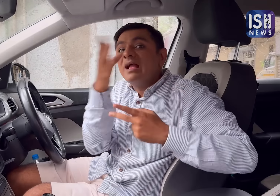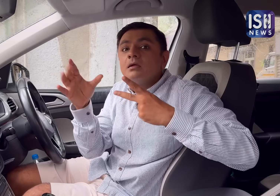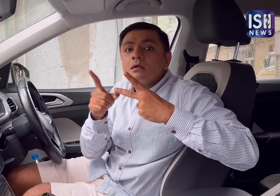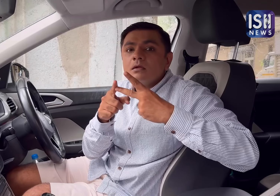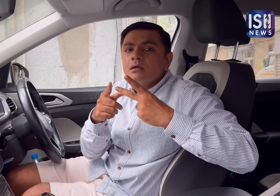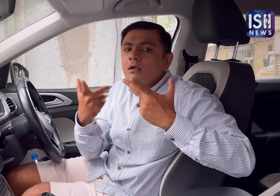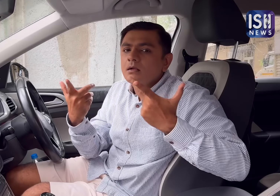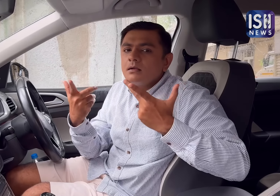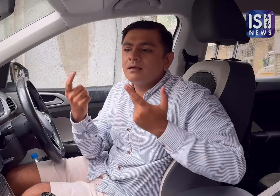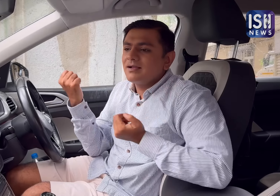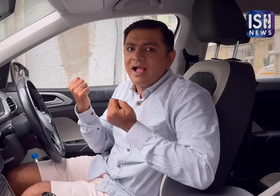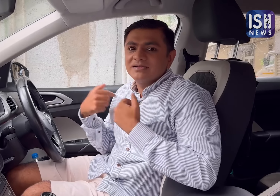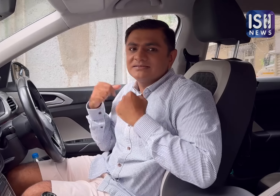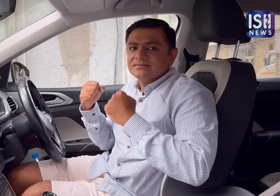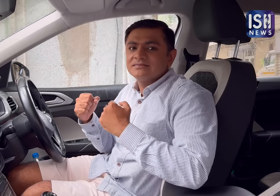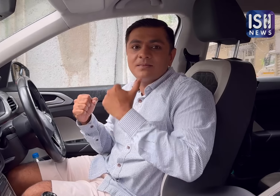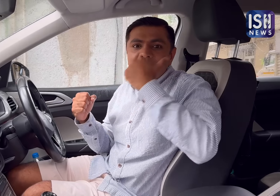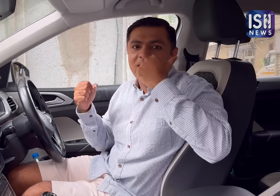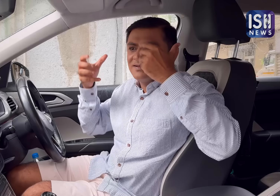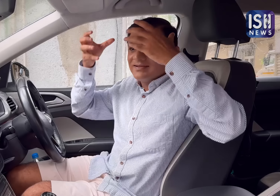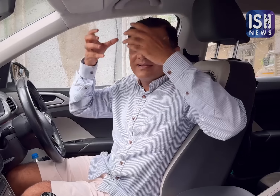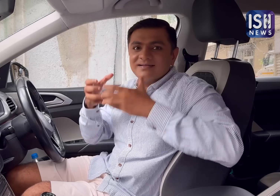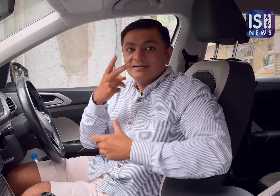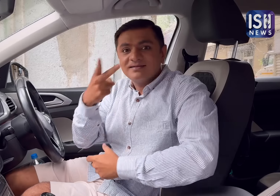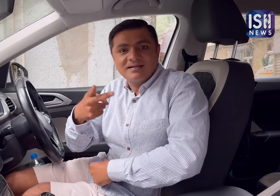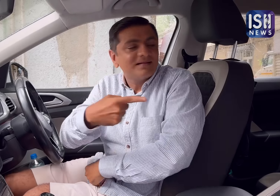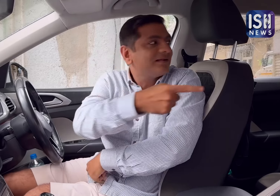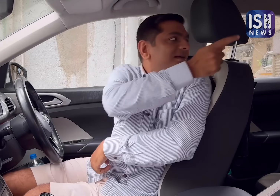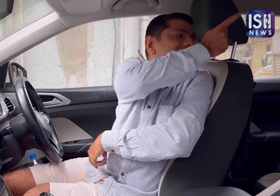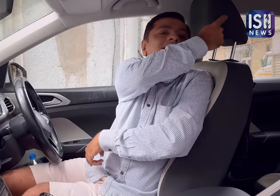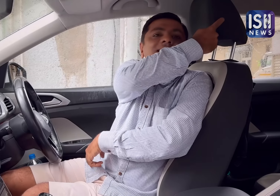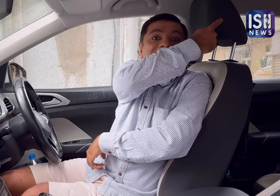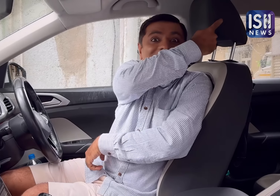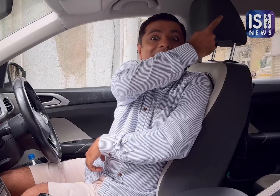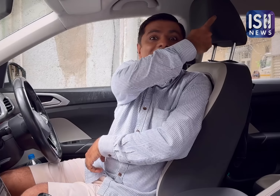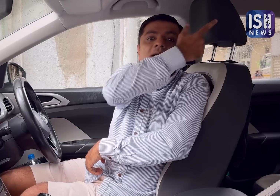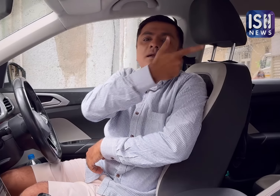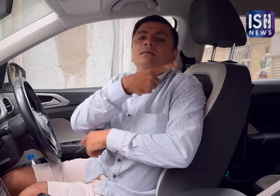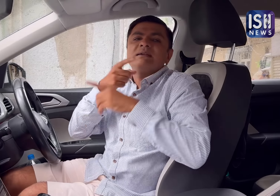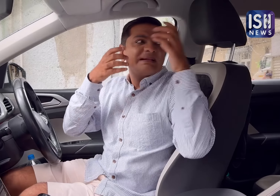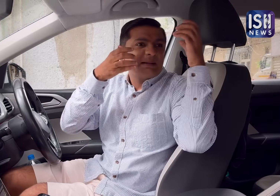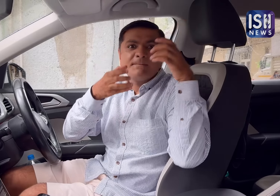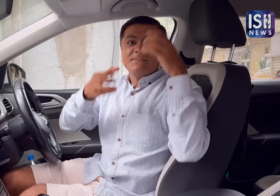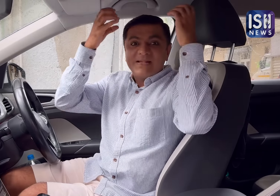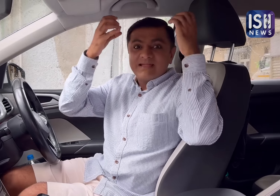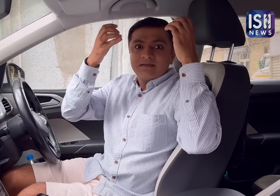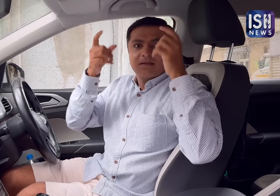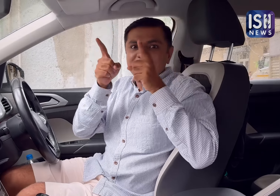विकल्प भी है कार की सीट में से एक का हेड्रेस ये देखिए हेड्रेस निकाल